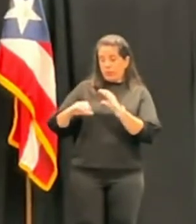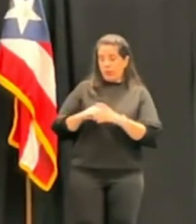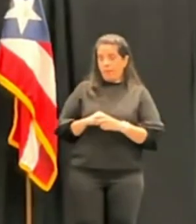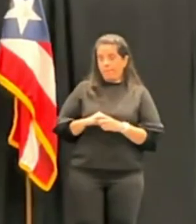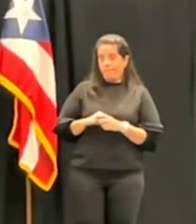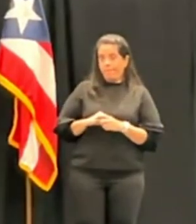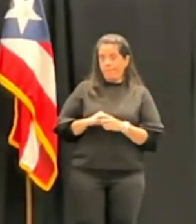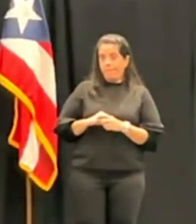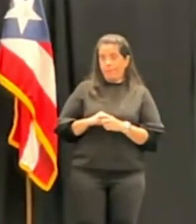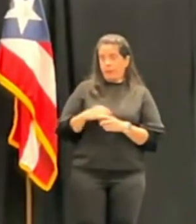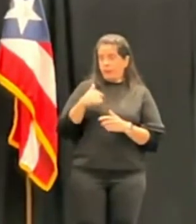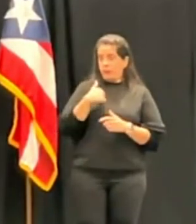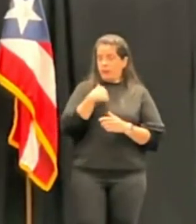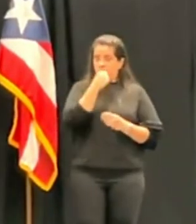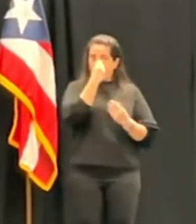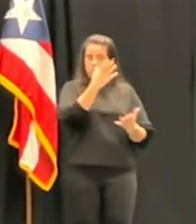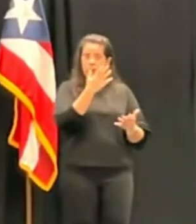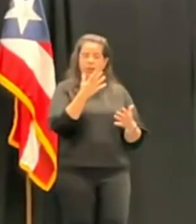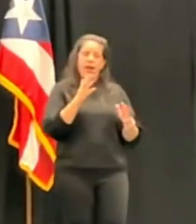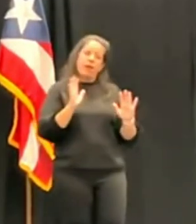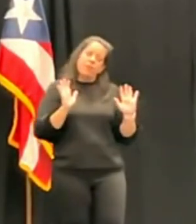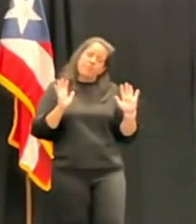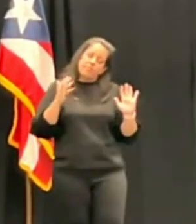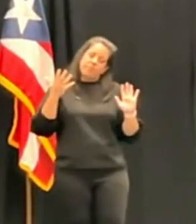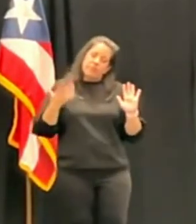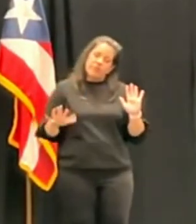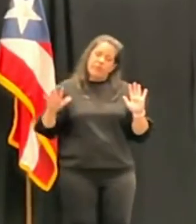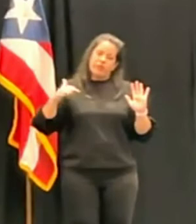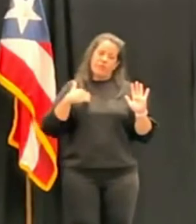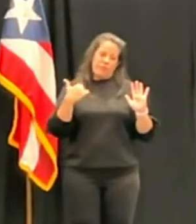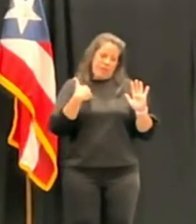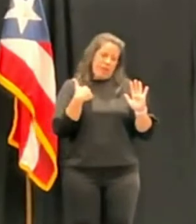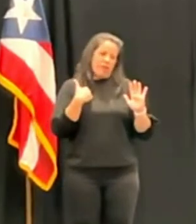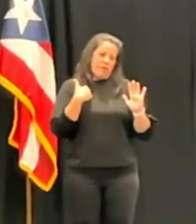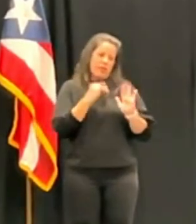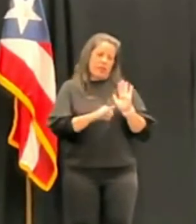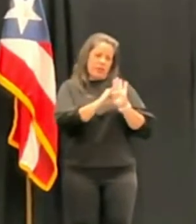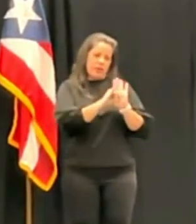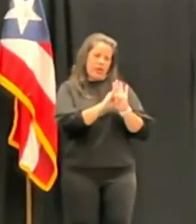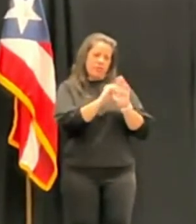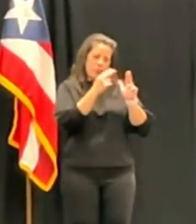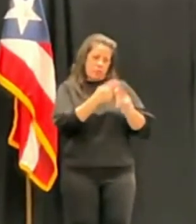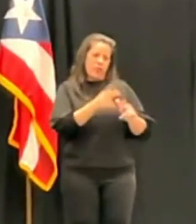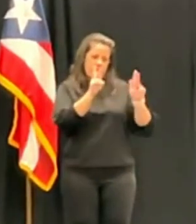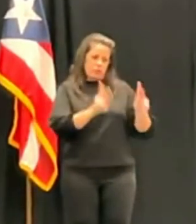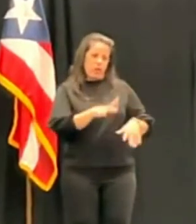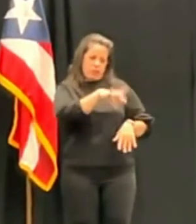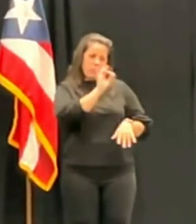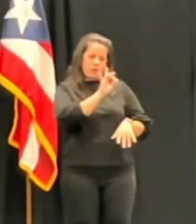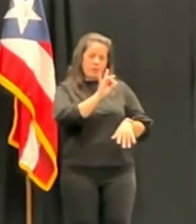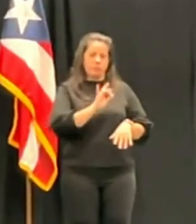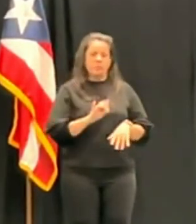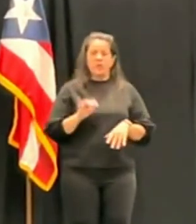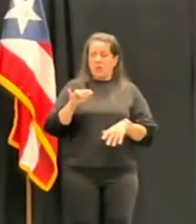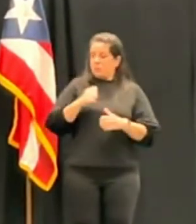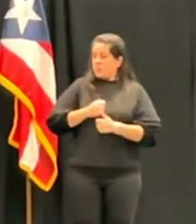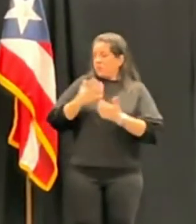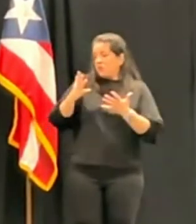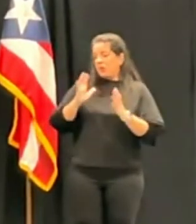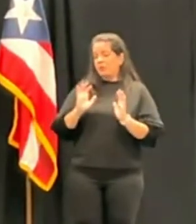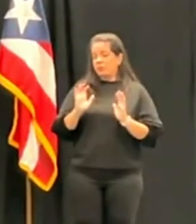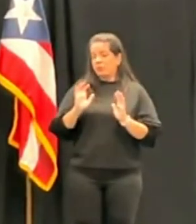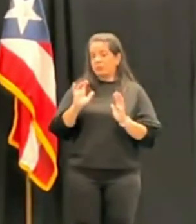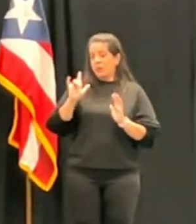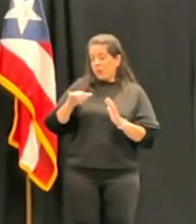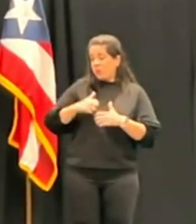y yo le manifiesto, ¿verdad?, que ya yo tenía identificada a mi candidata y ahí cuando empieza la expresión, después que él